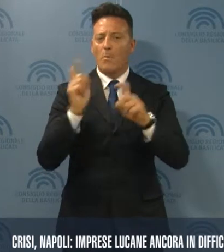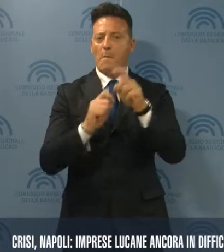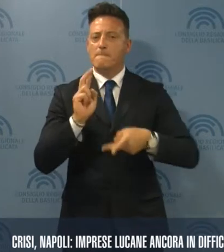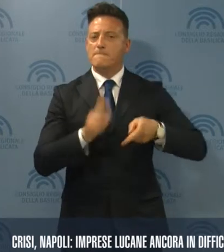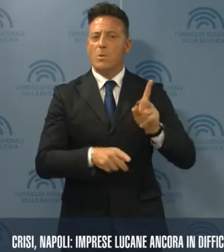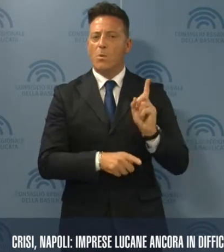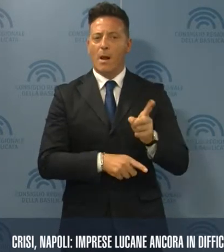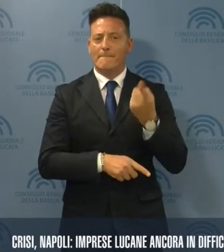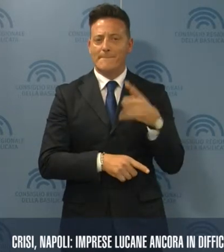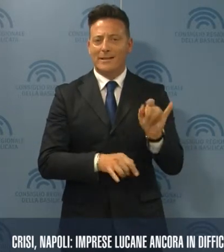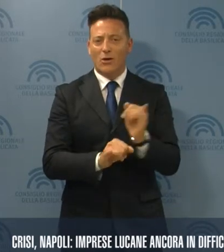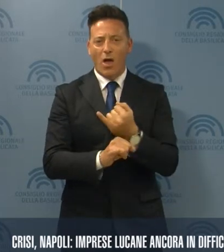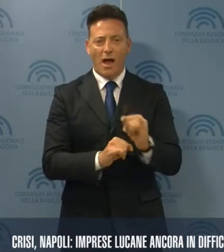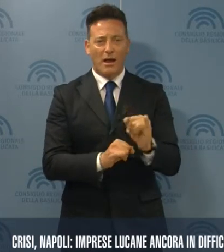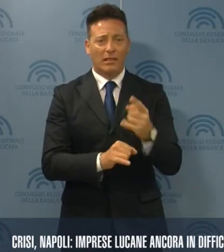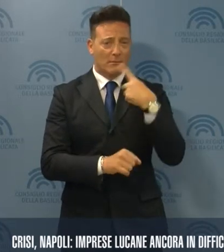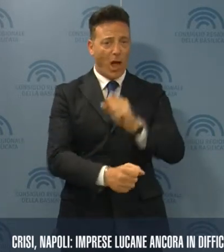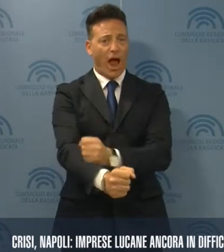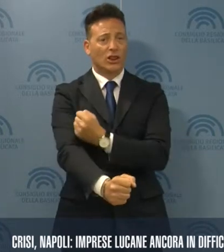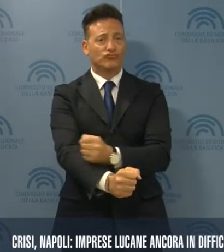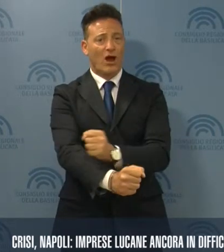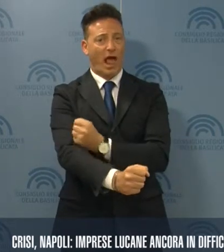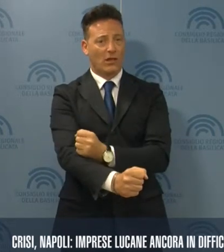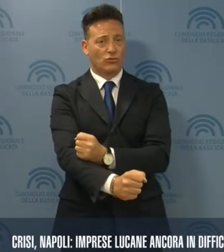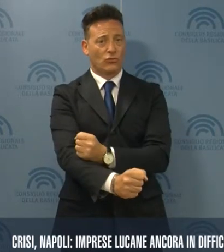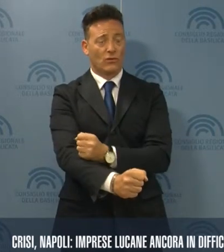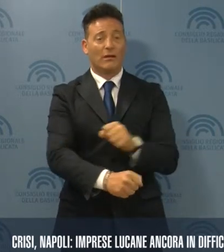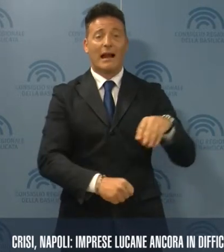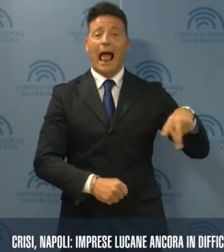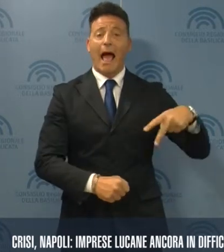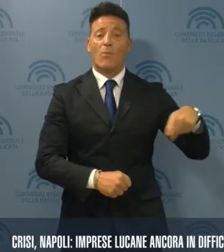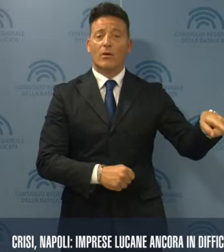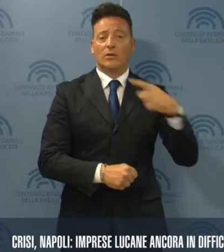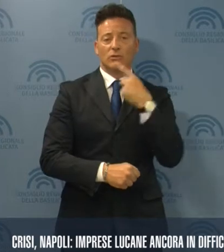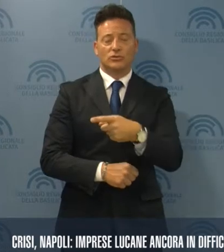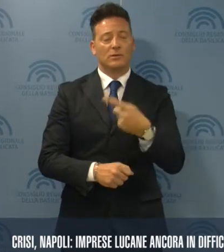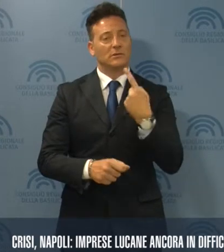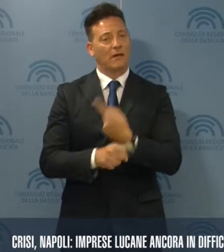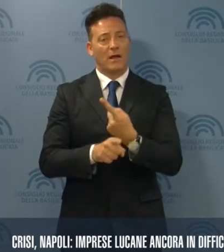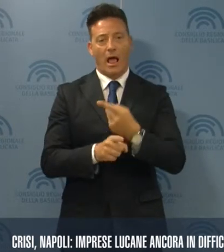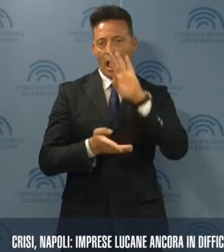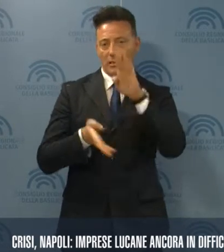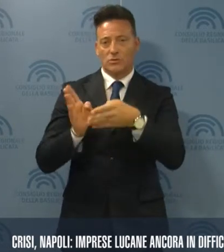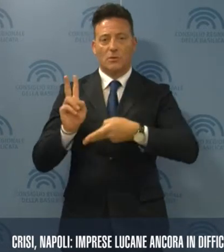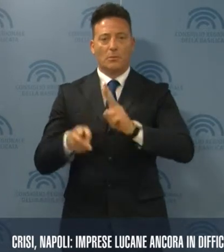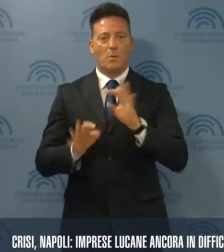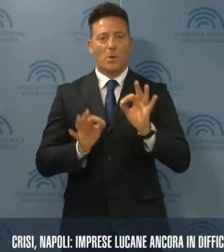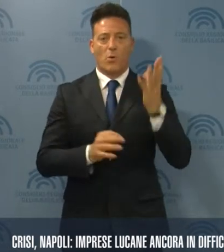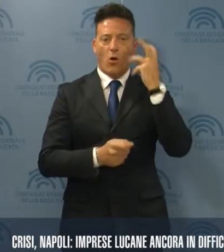la situazione dell'artigianato che per Napoli necessita di un'attenzione particolare da parte del Governo regionale.